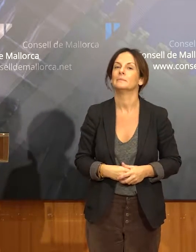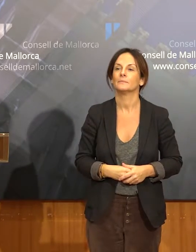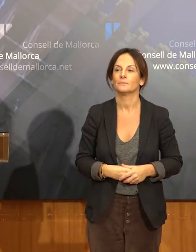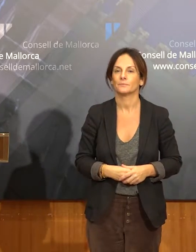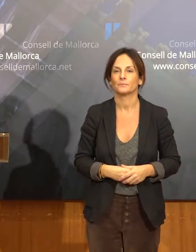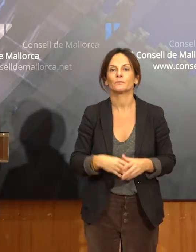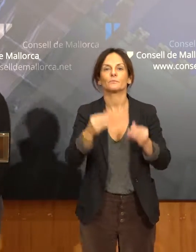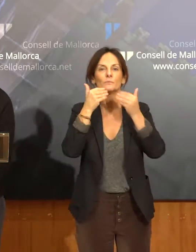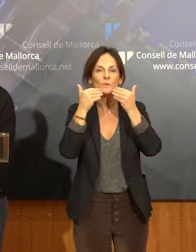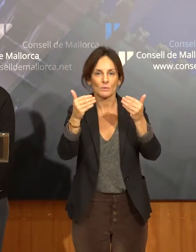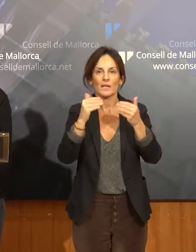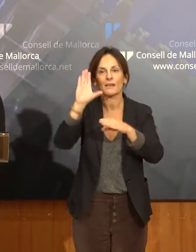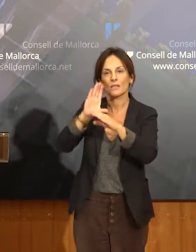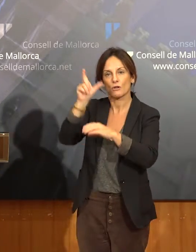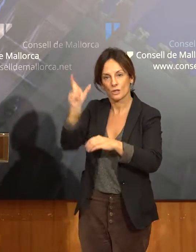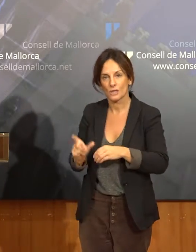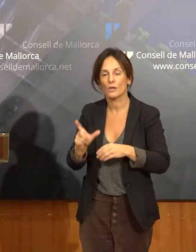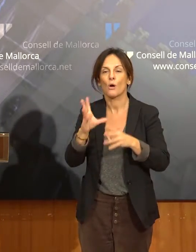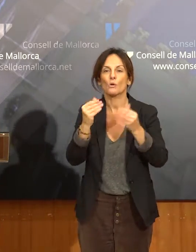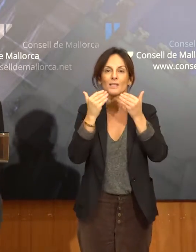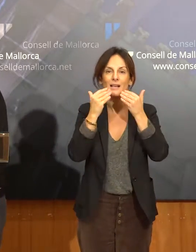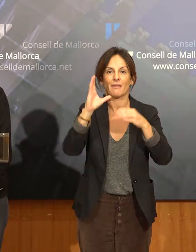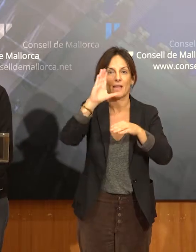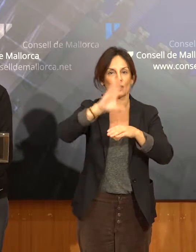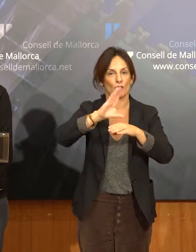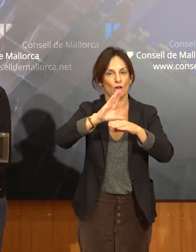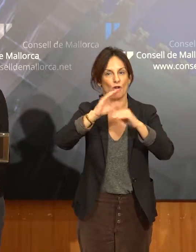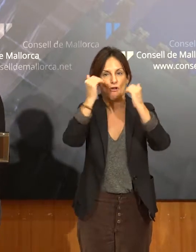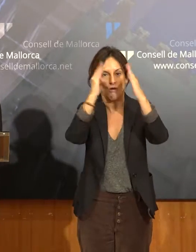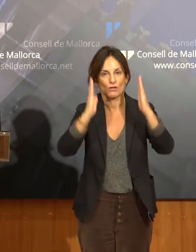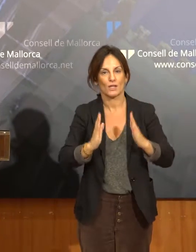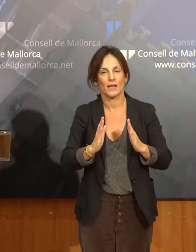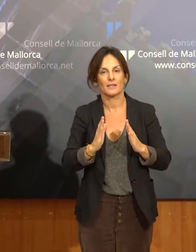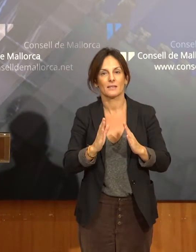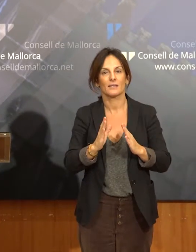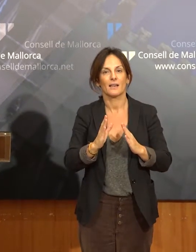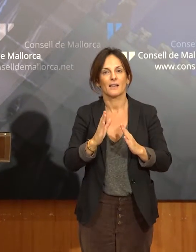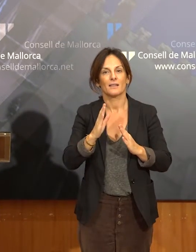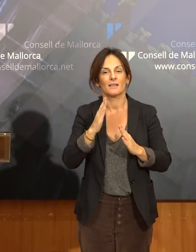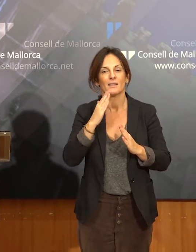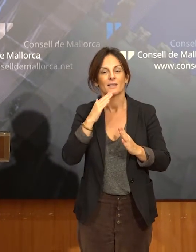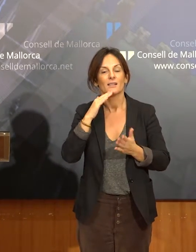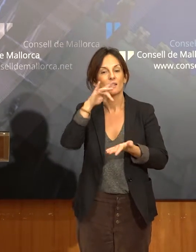Moltes gràcies al consell, moltes gràcies al consell per fer en aquest lloc que